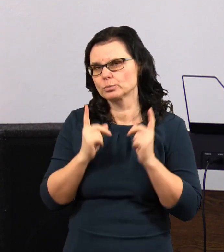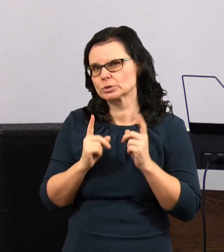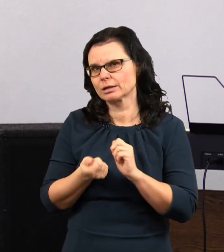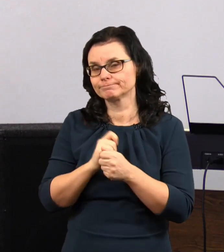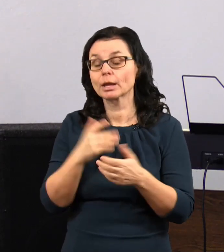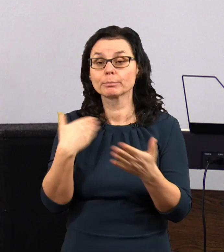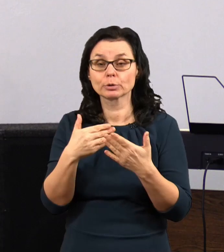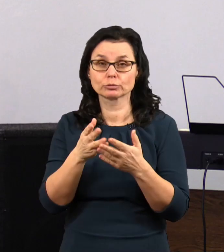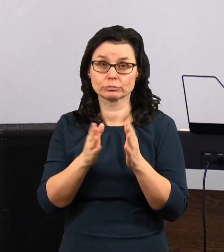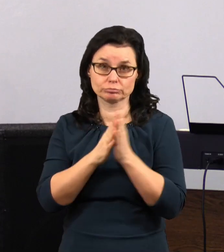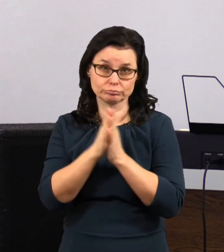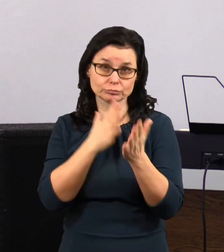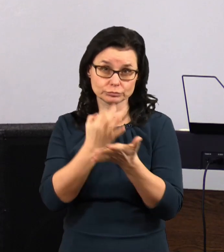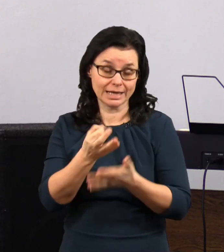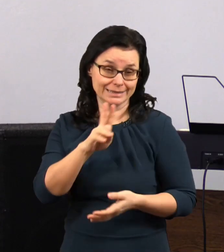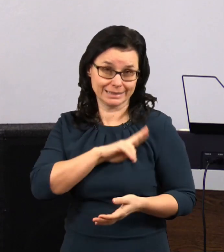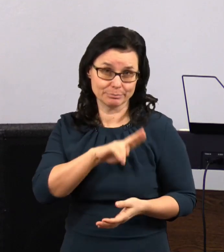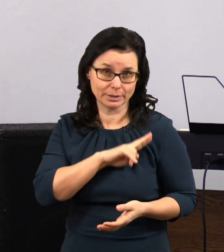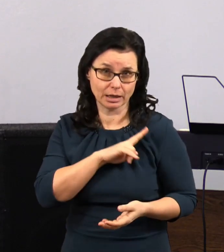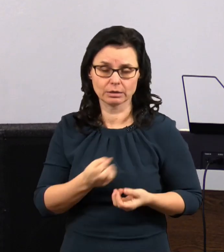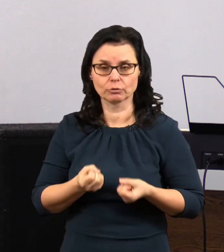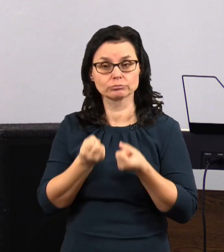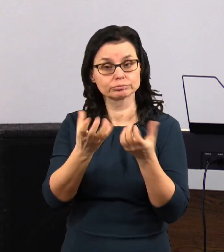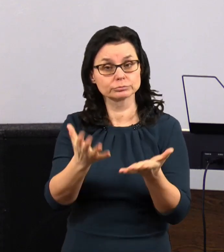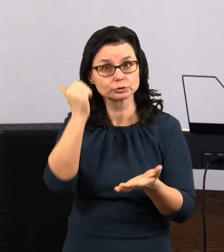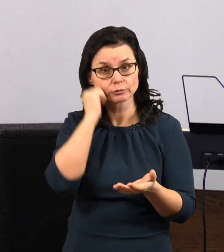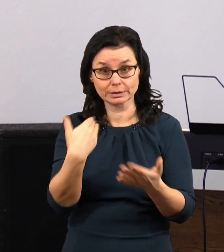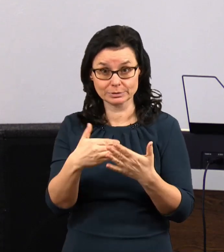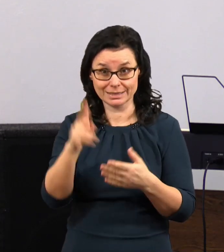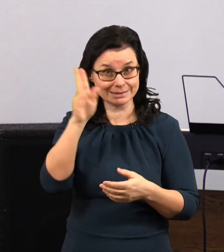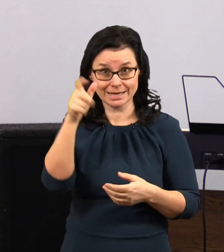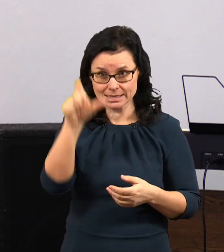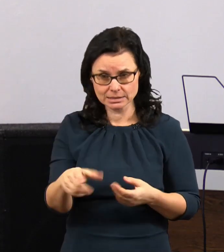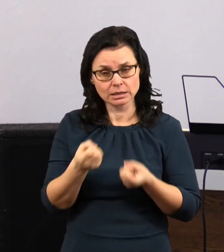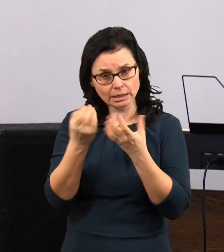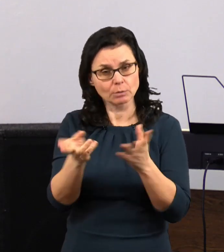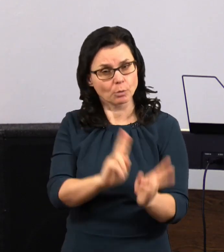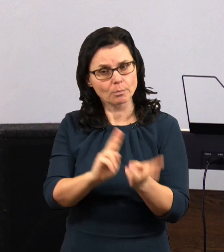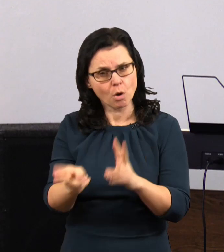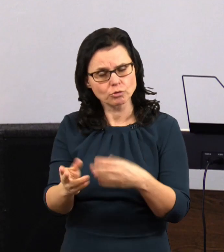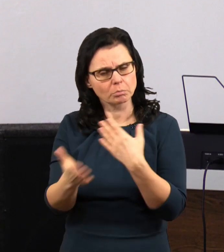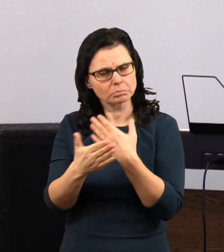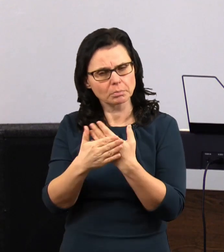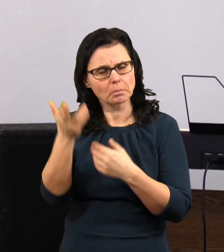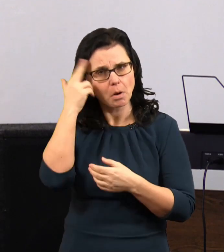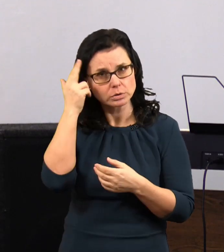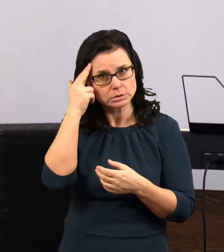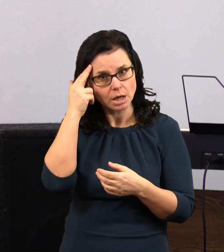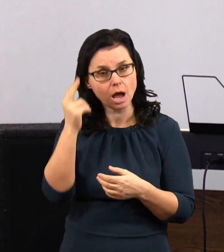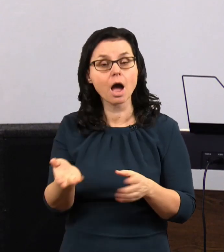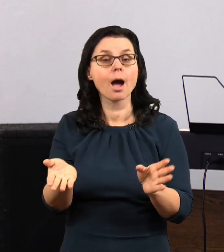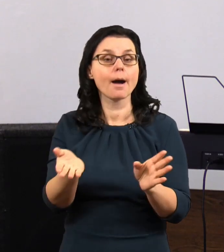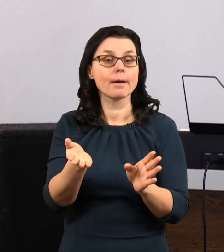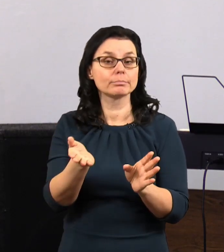Takže buďte trpěliví, dejte člověku, koho neznáte prostor, abyste ho mohli poznat. A po té, co